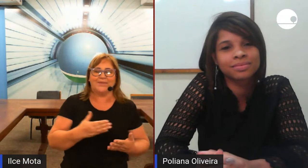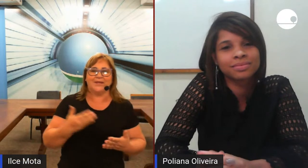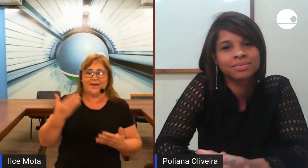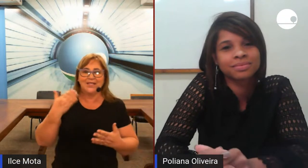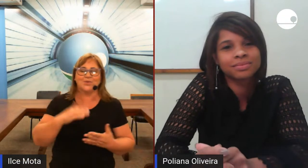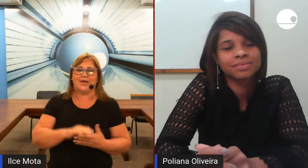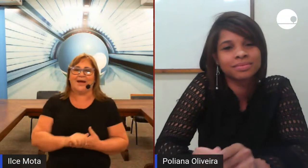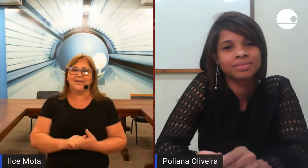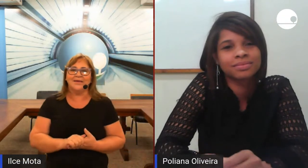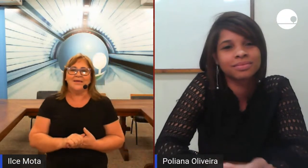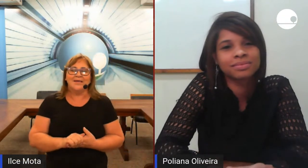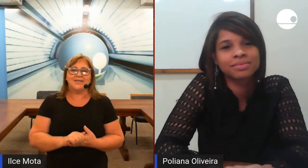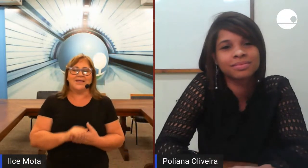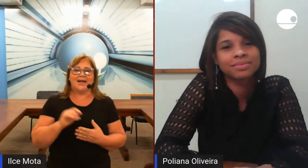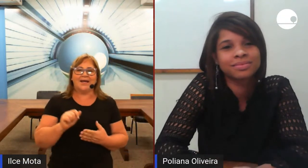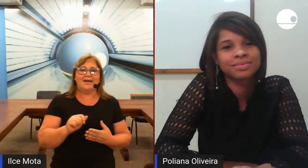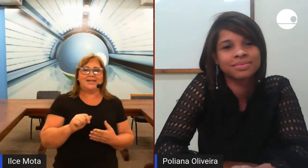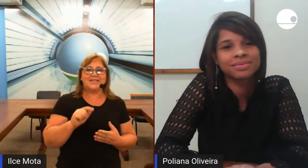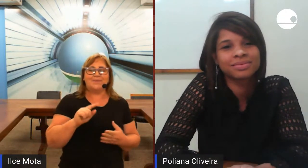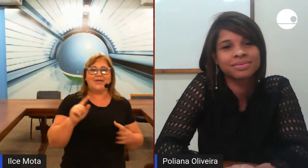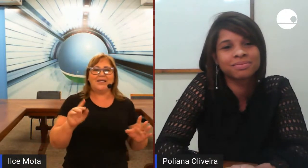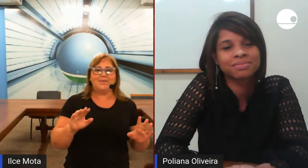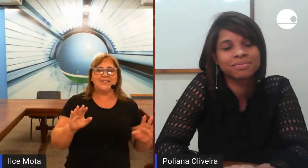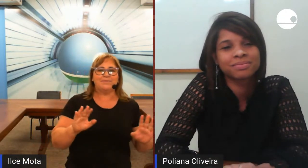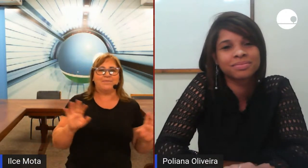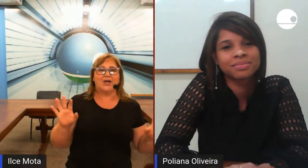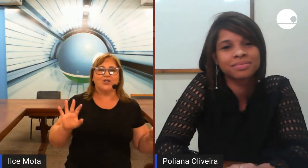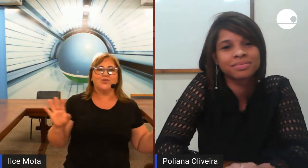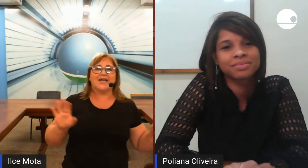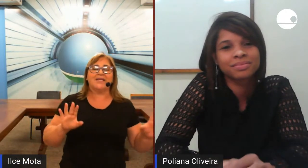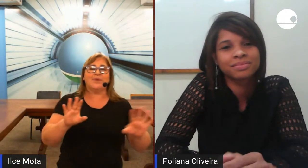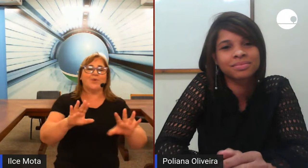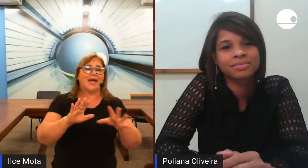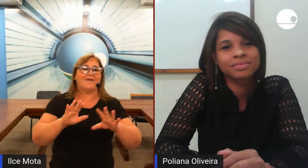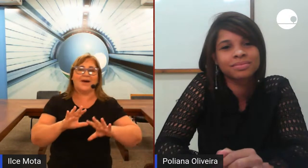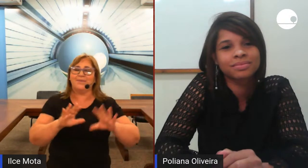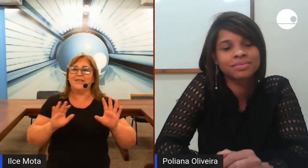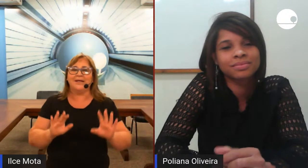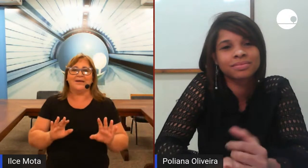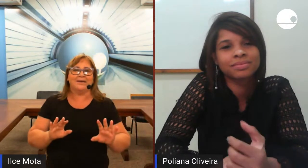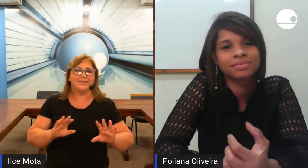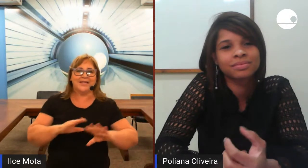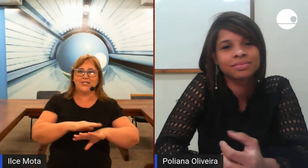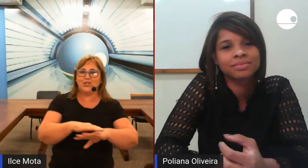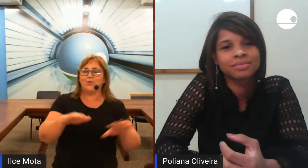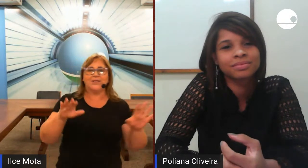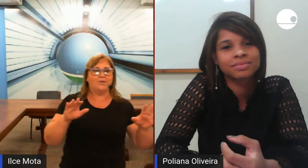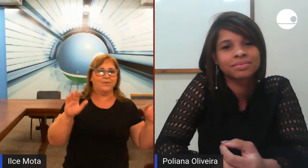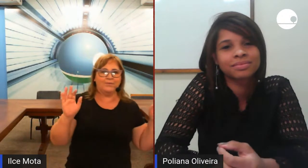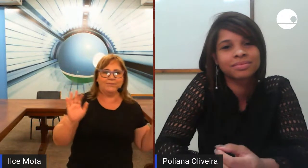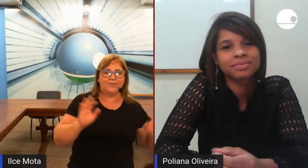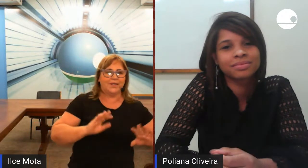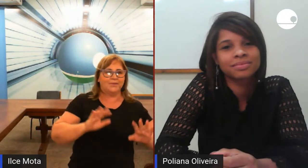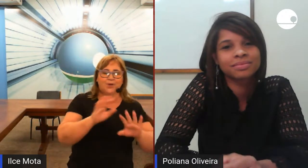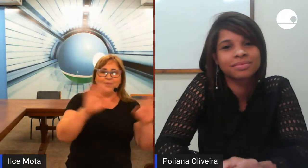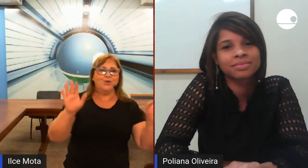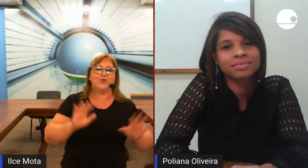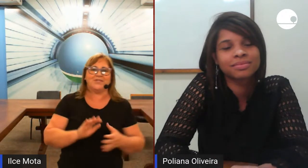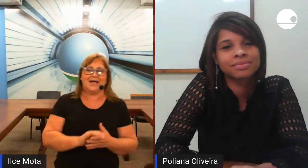minha ex-cunhada e que ela sabia Libras e parou de usar Libras porque a família decidiu que não proibiu de usar